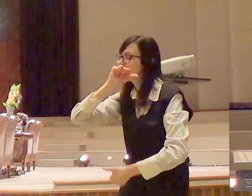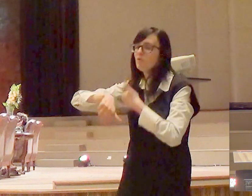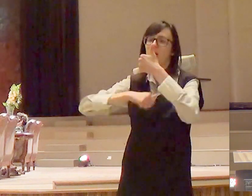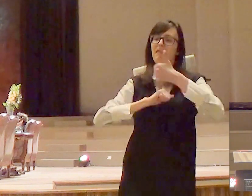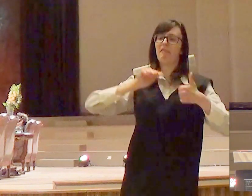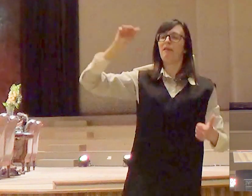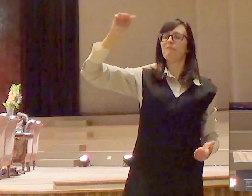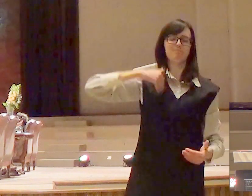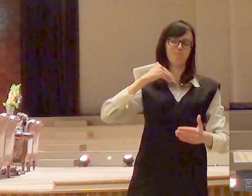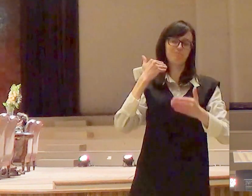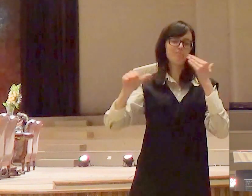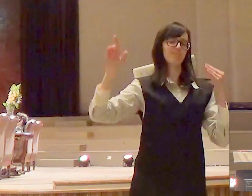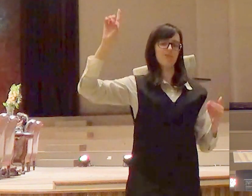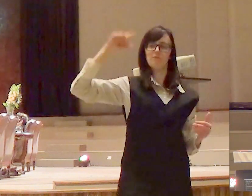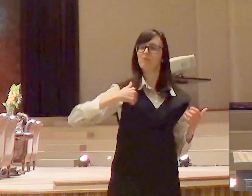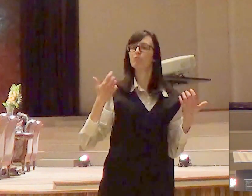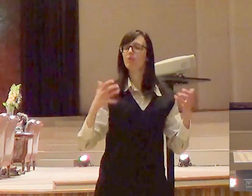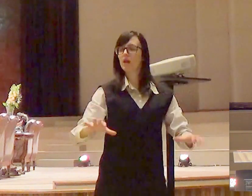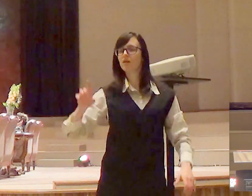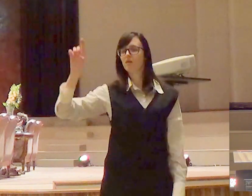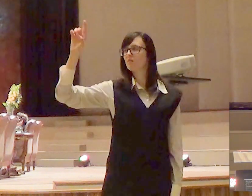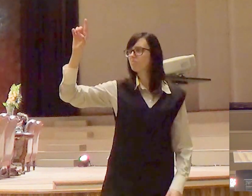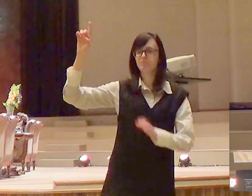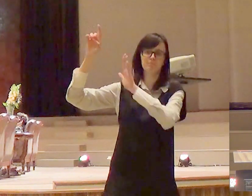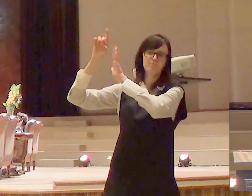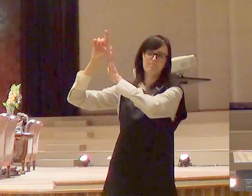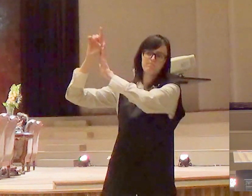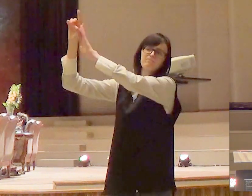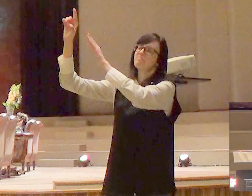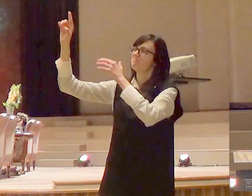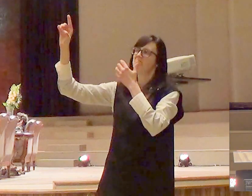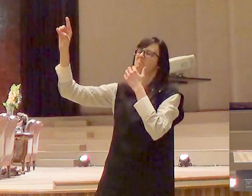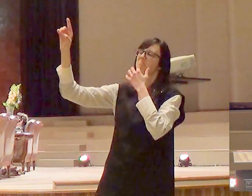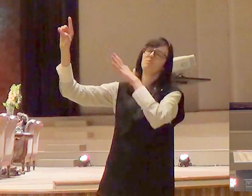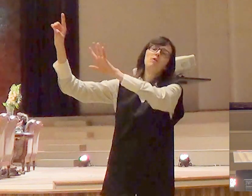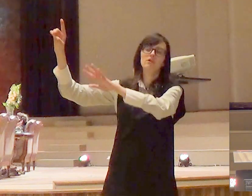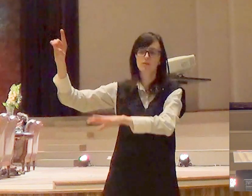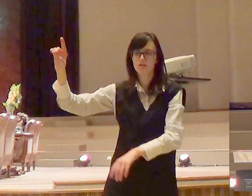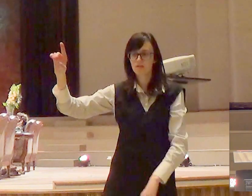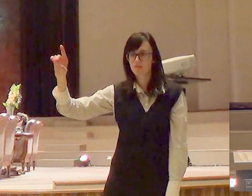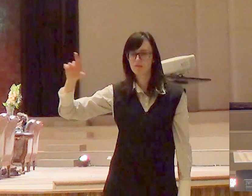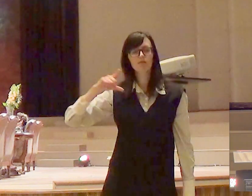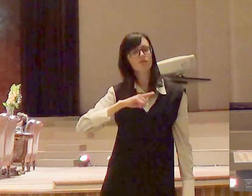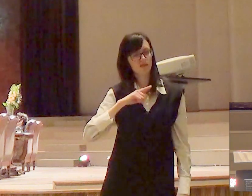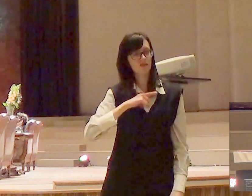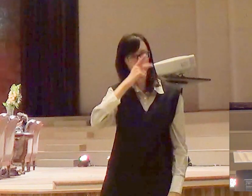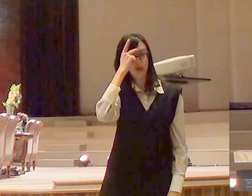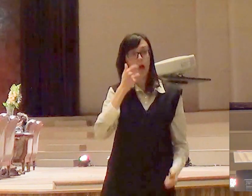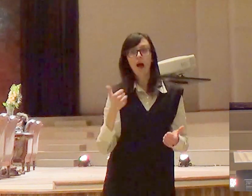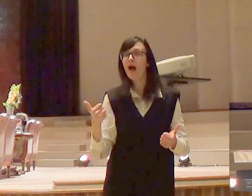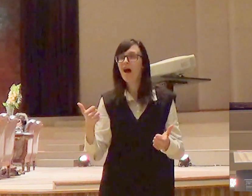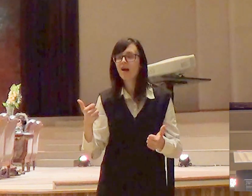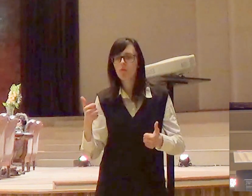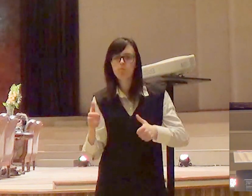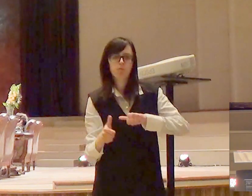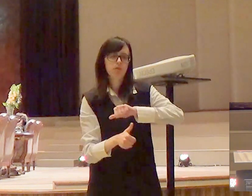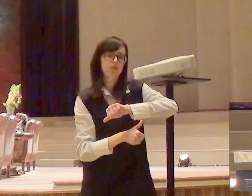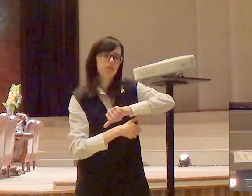Eu vou me tornar ateu. Ou então, vou me tornar aquele que acredita em Deus, mas que